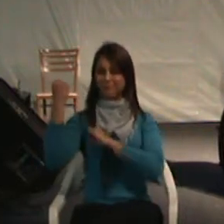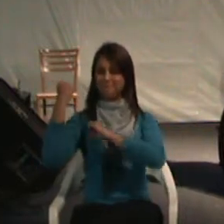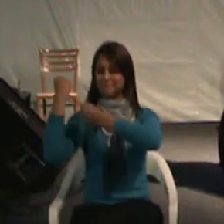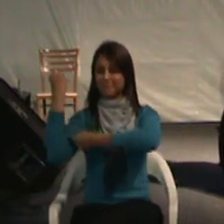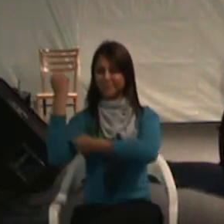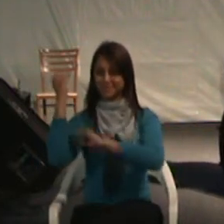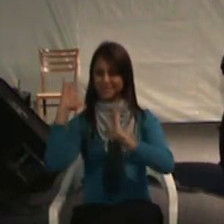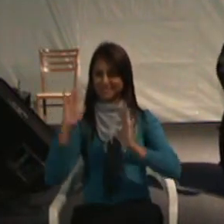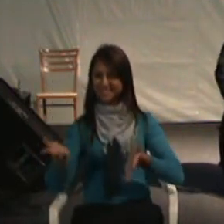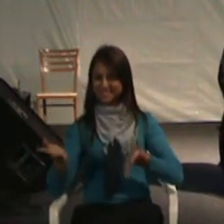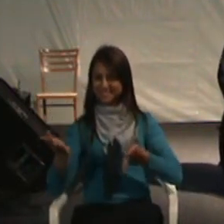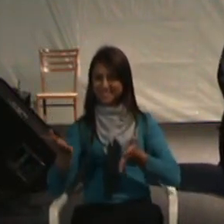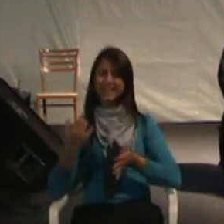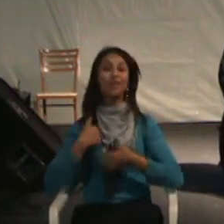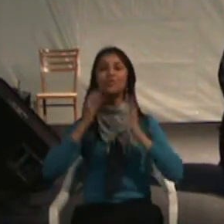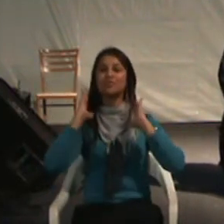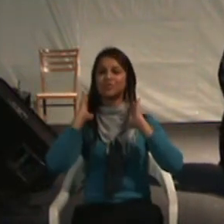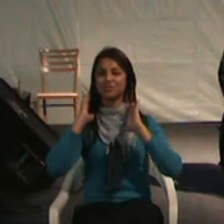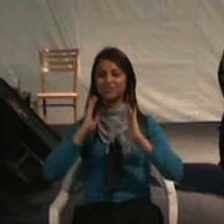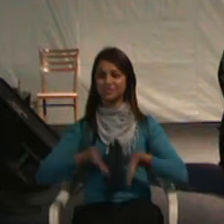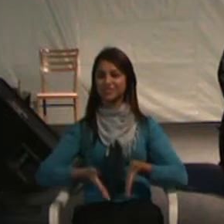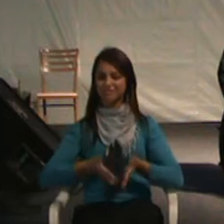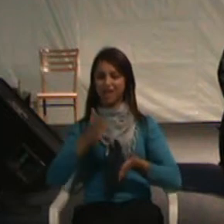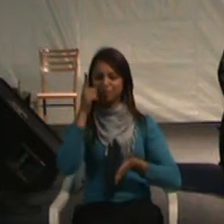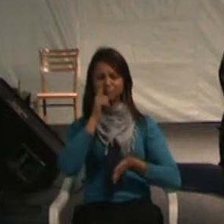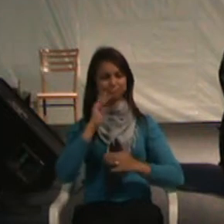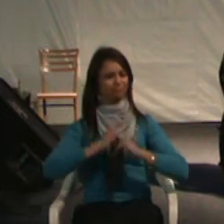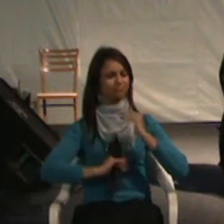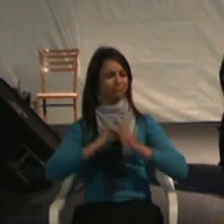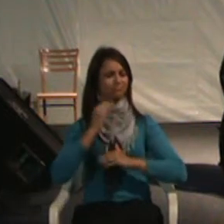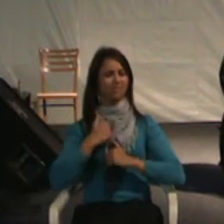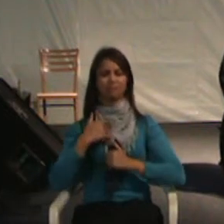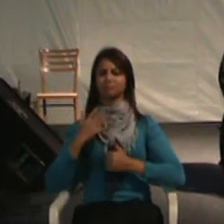cercava vocês, vocês começaram a produzir muito mais.